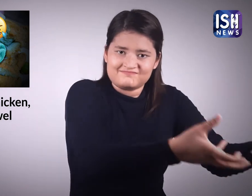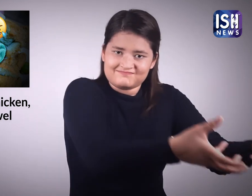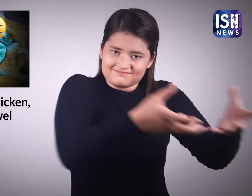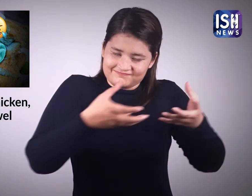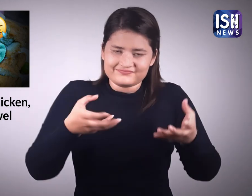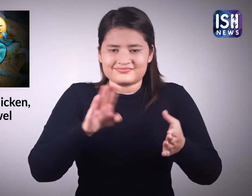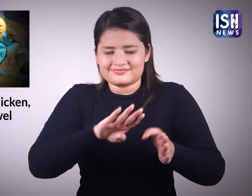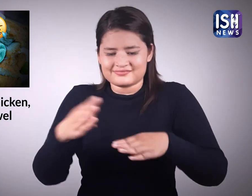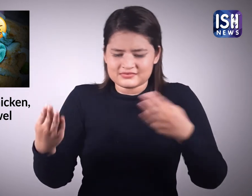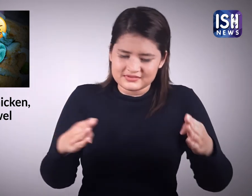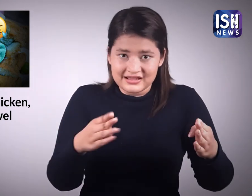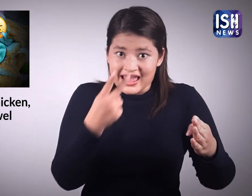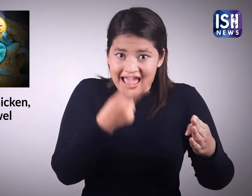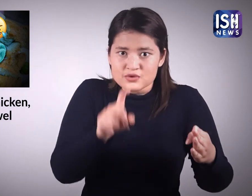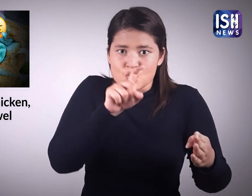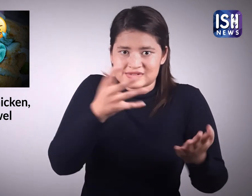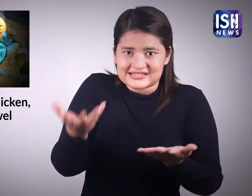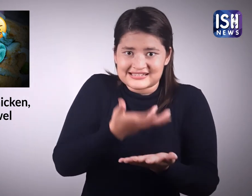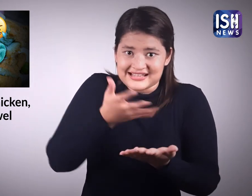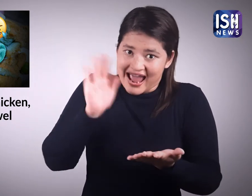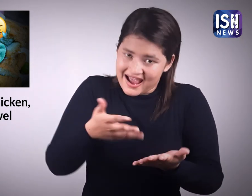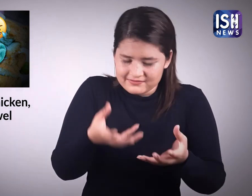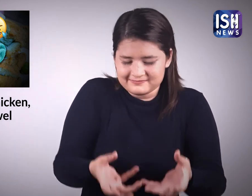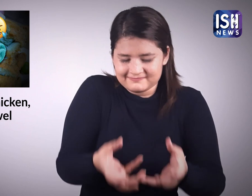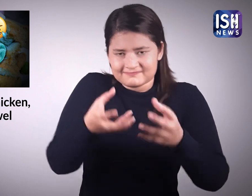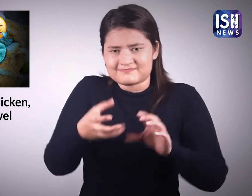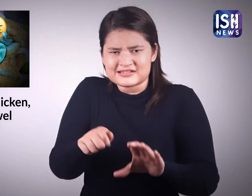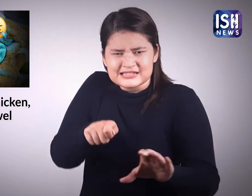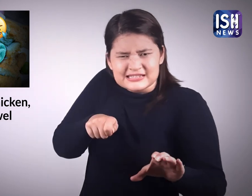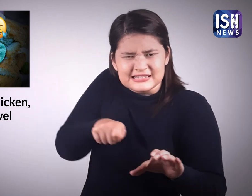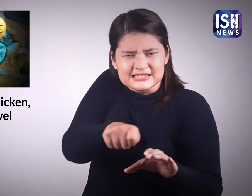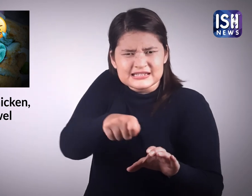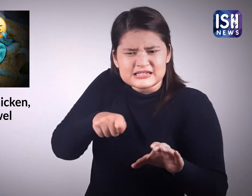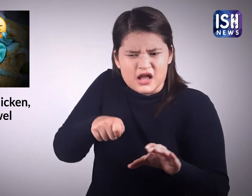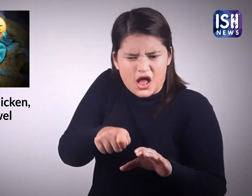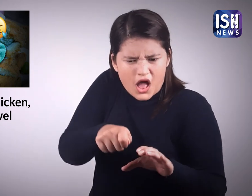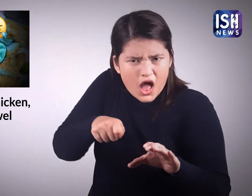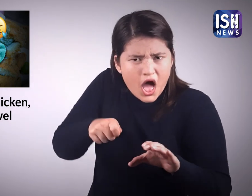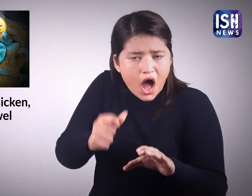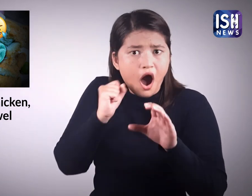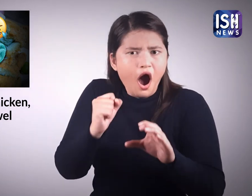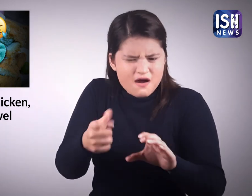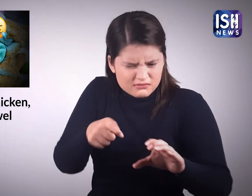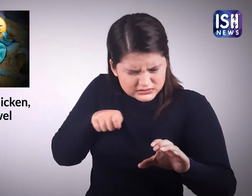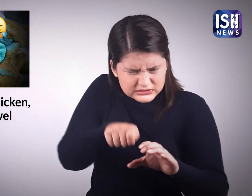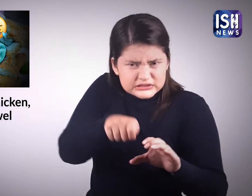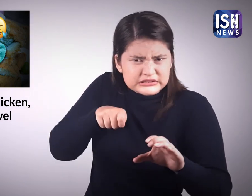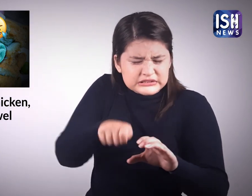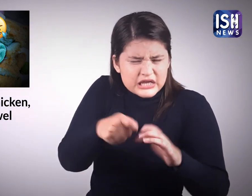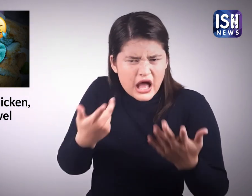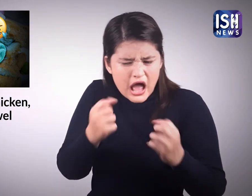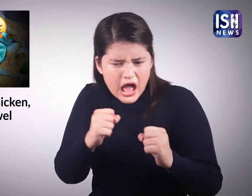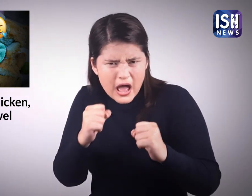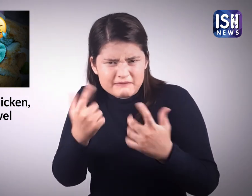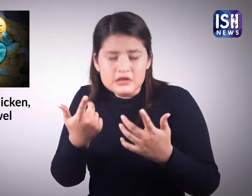उसे पारसल मिला तो उसने देखा कि वह फ्राइड चिकन था। उन्होंने उस चिकन का तुकड़ा करने का बहुत कठिन लगा।